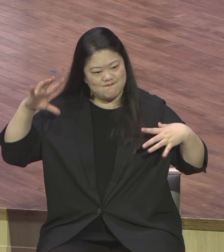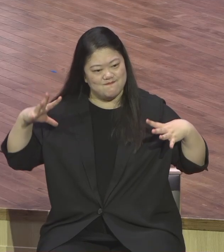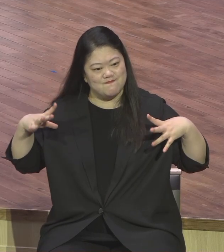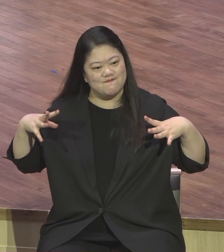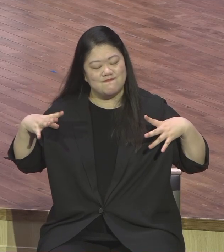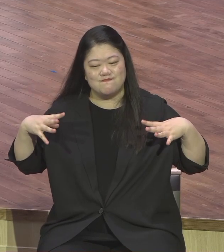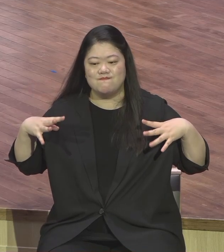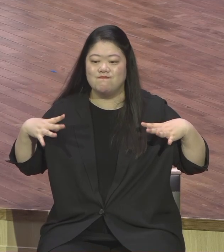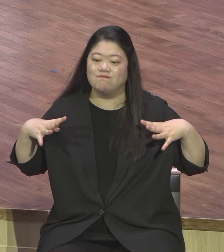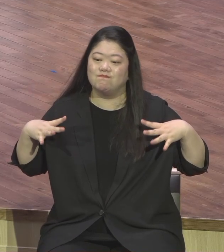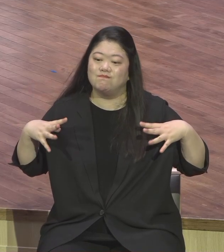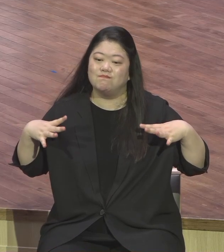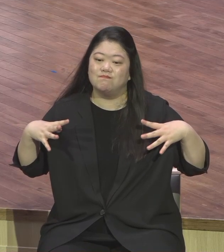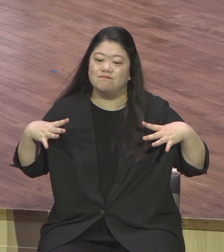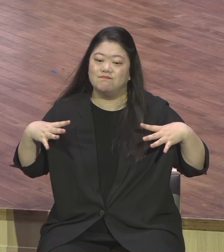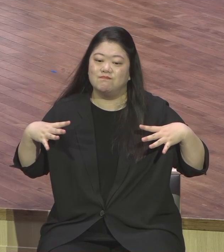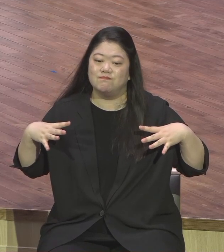앉아있고 아무것도 된 게 없어요